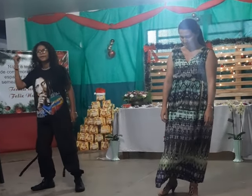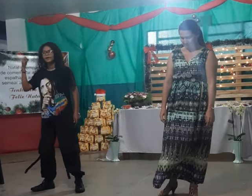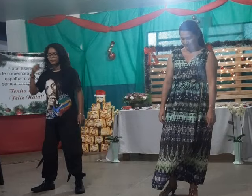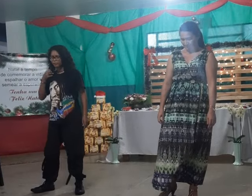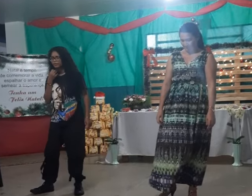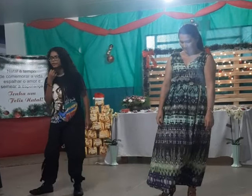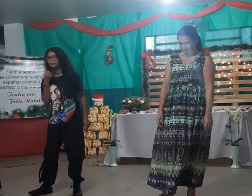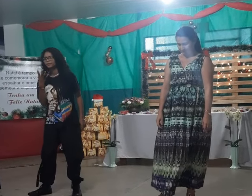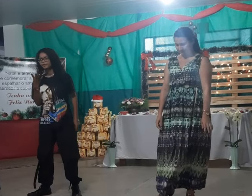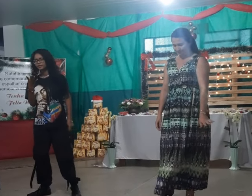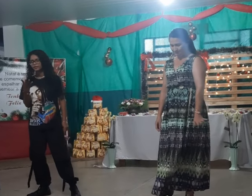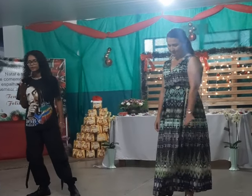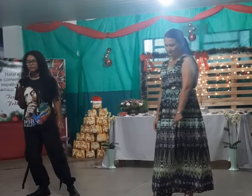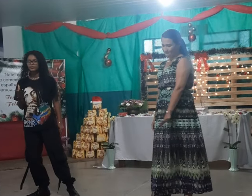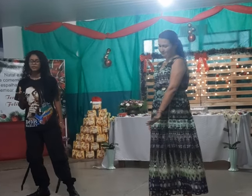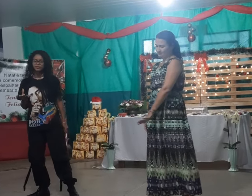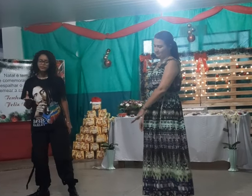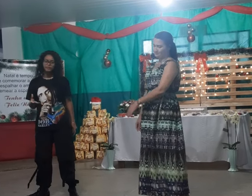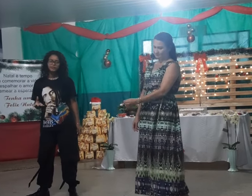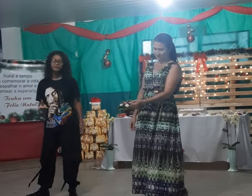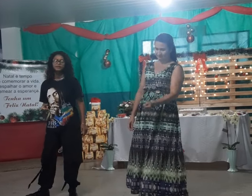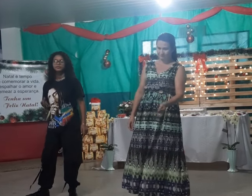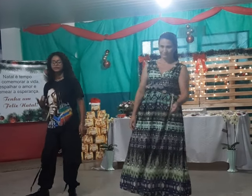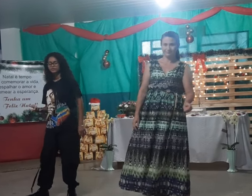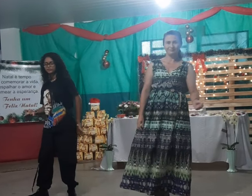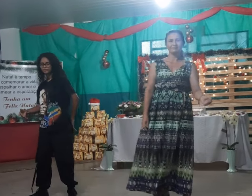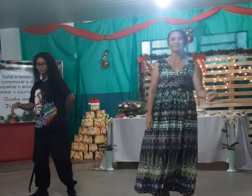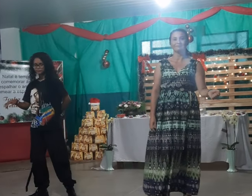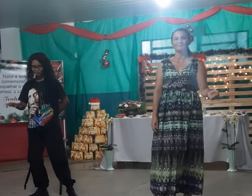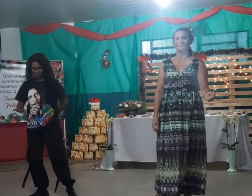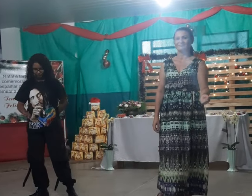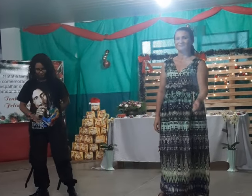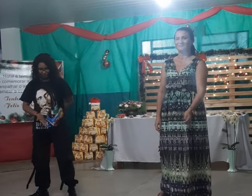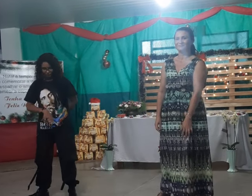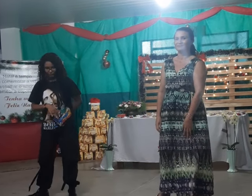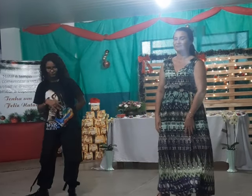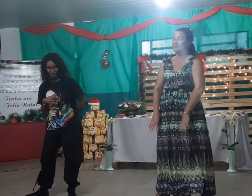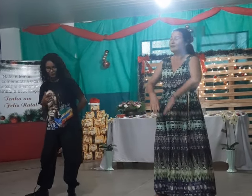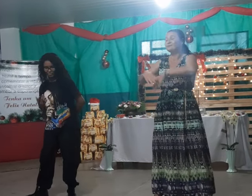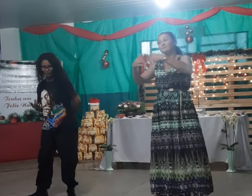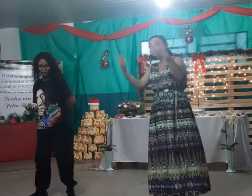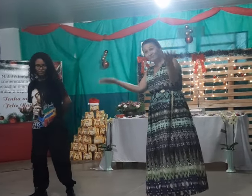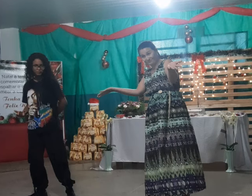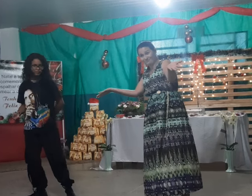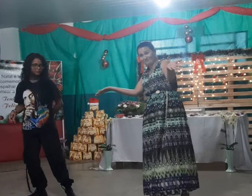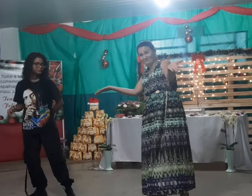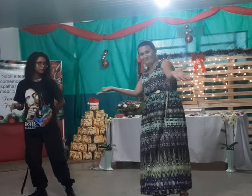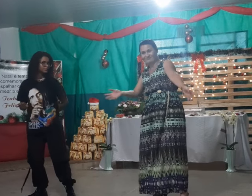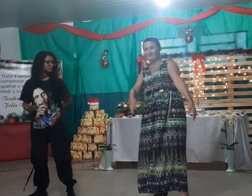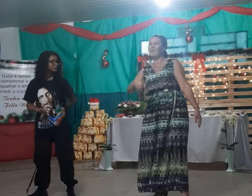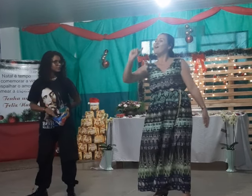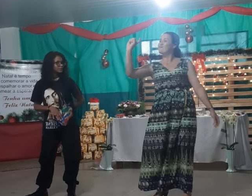velho e do então é Natal,